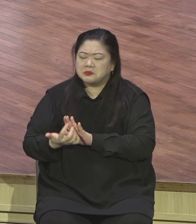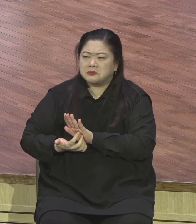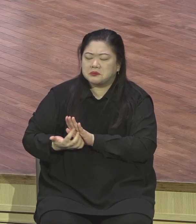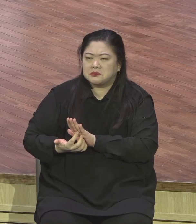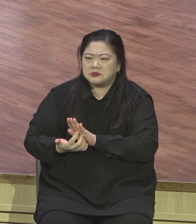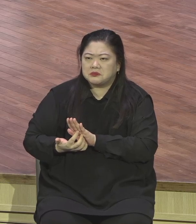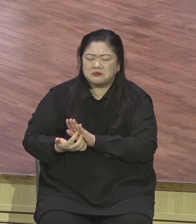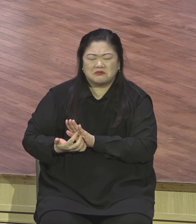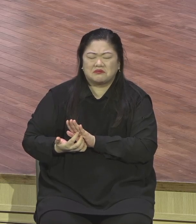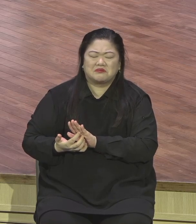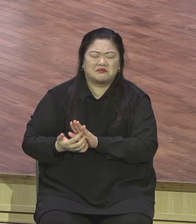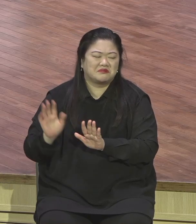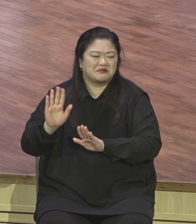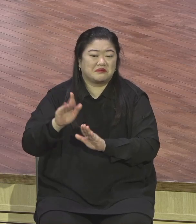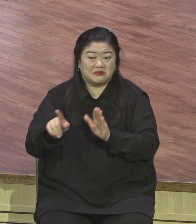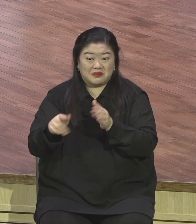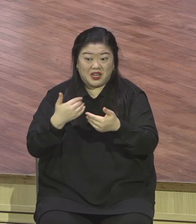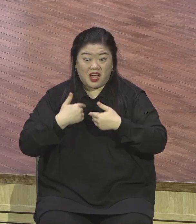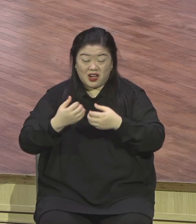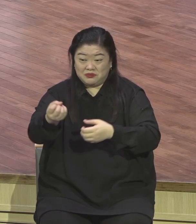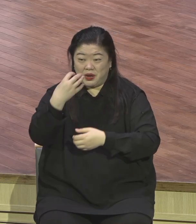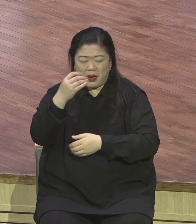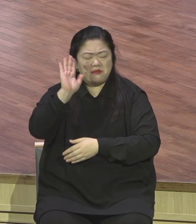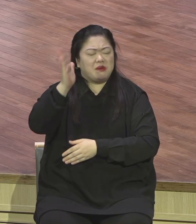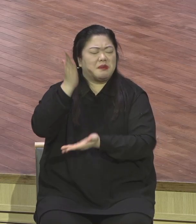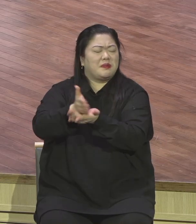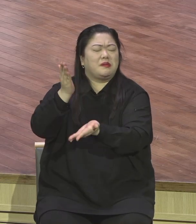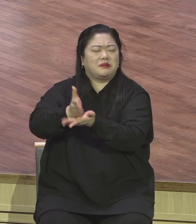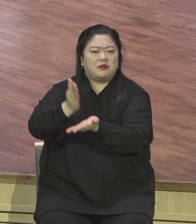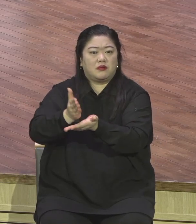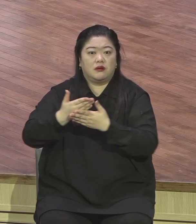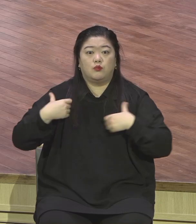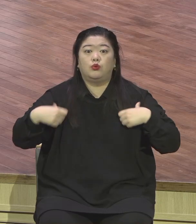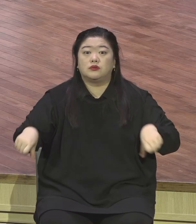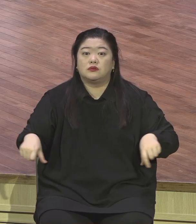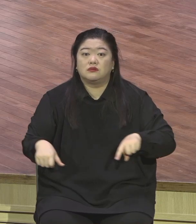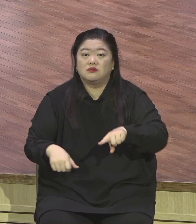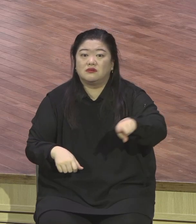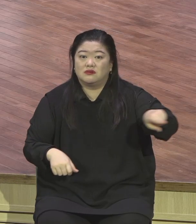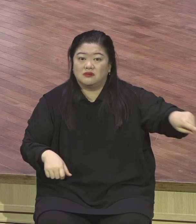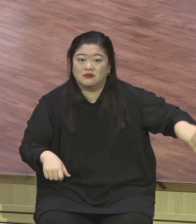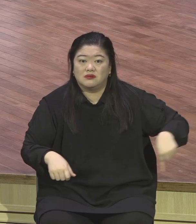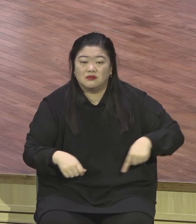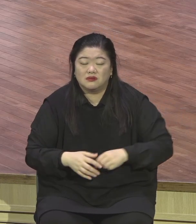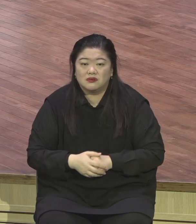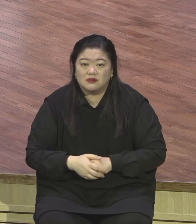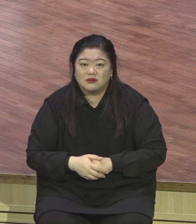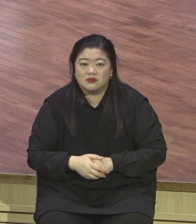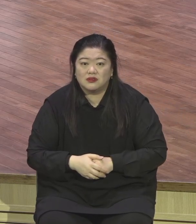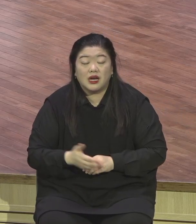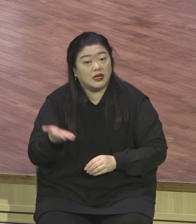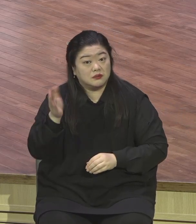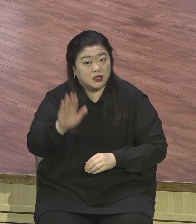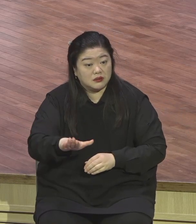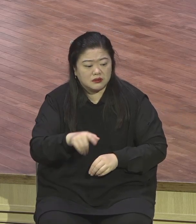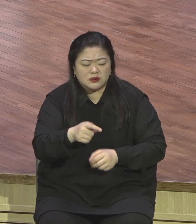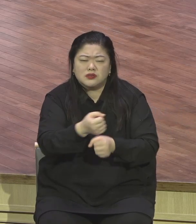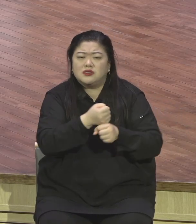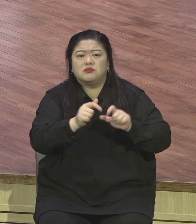우리가 놓치지 말아야 될 것은 모든 인간은 죽음의 짐을 지고 살아가고 있어요. 죽음의 짐.